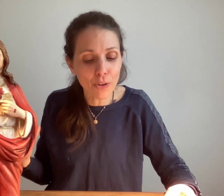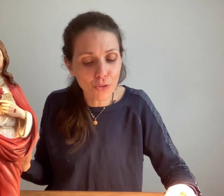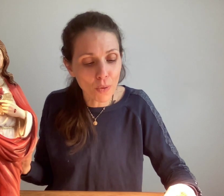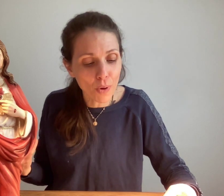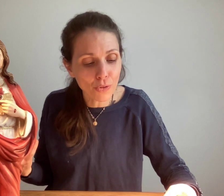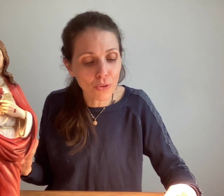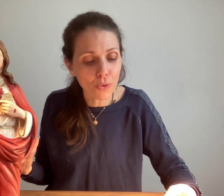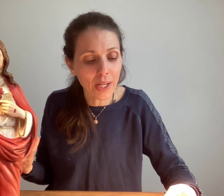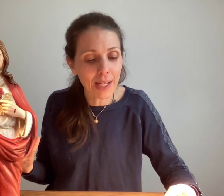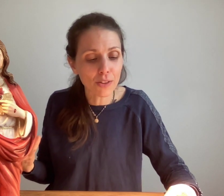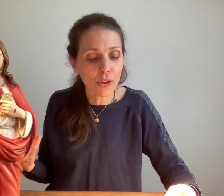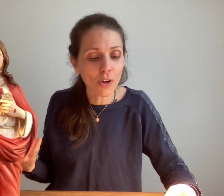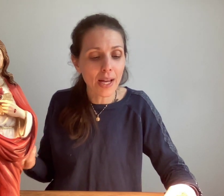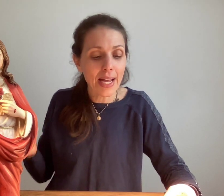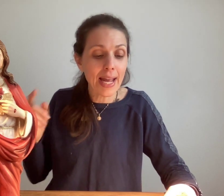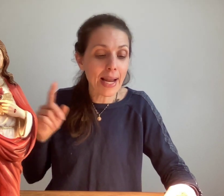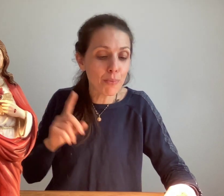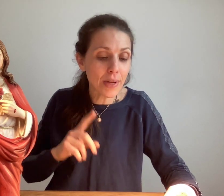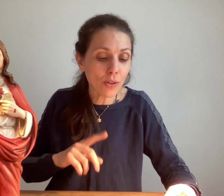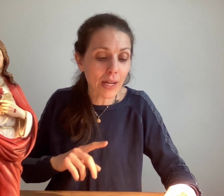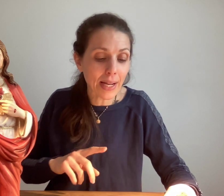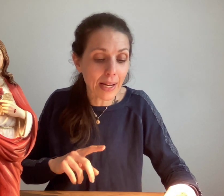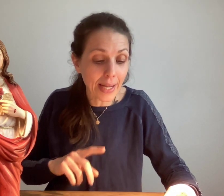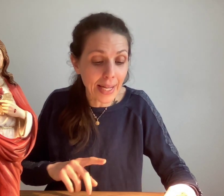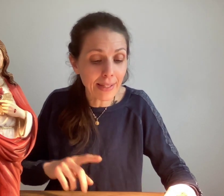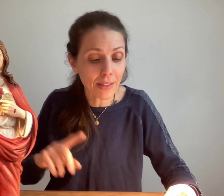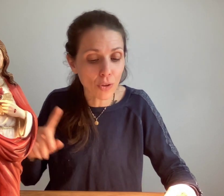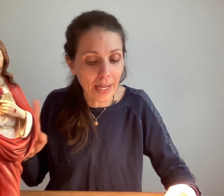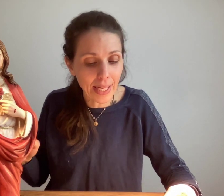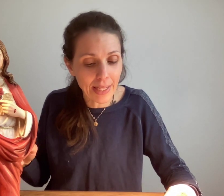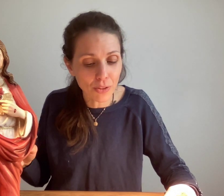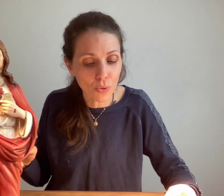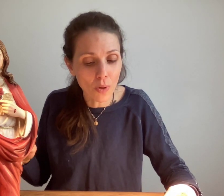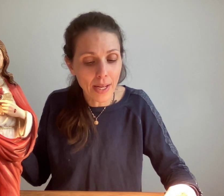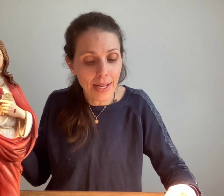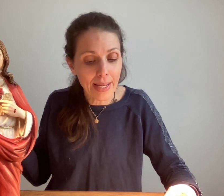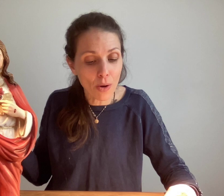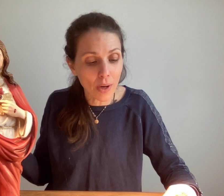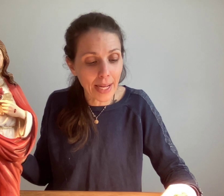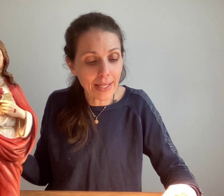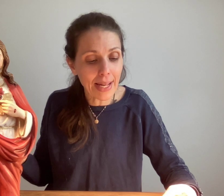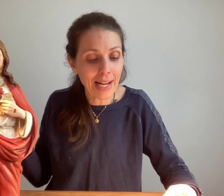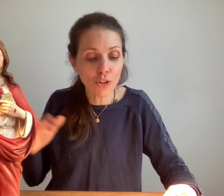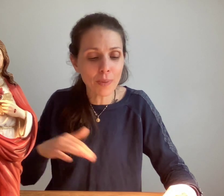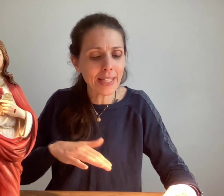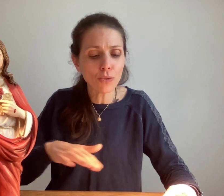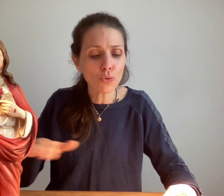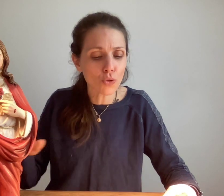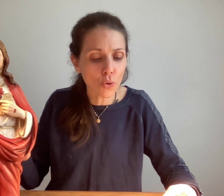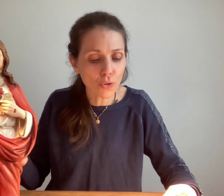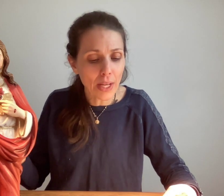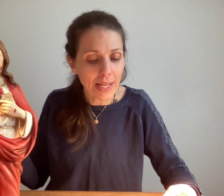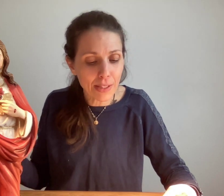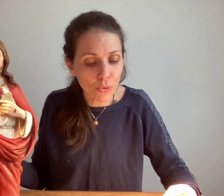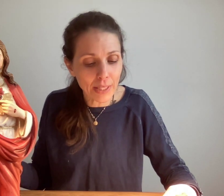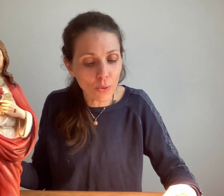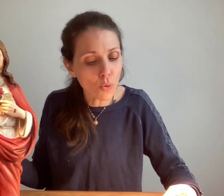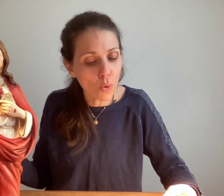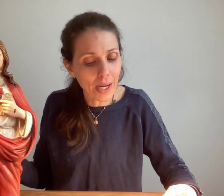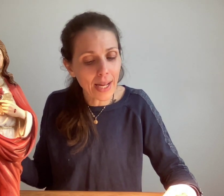ressemblance de son Créateur. Elle a pu être la reine de la création et en reine, elle dominait toutes choses et son écho courait